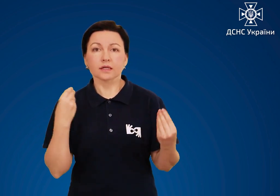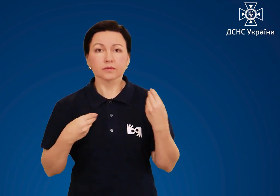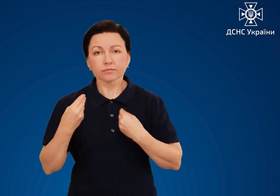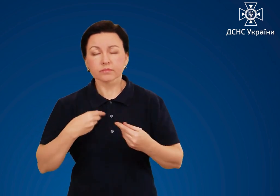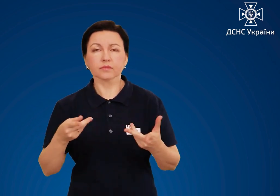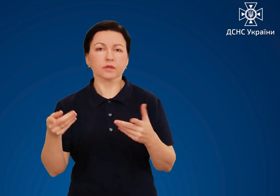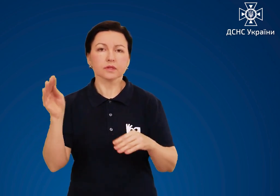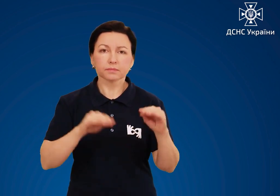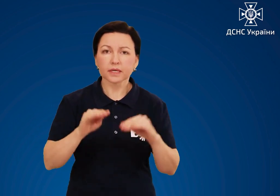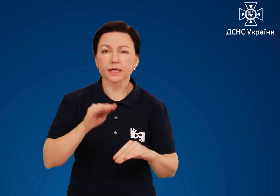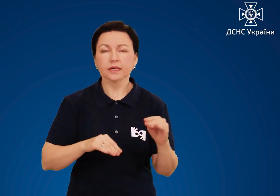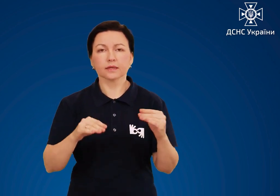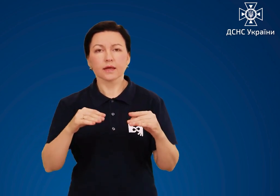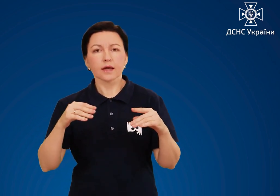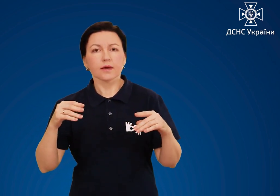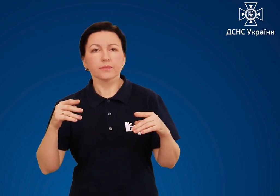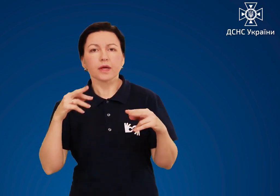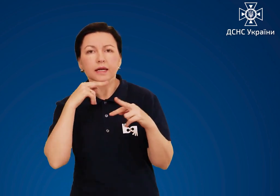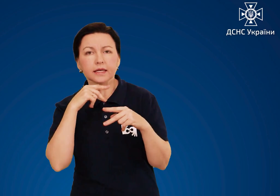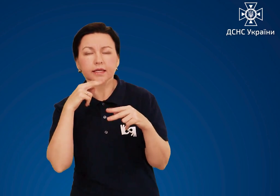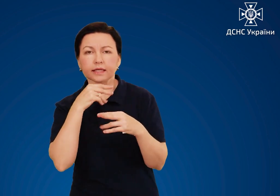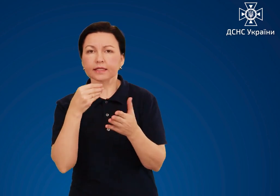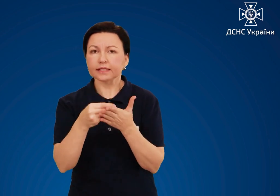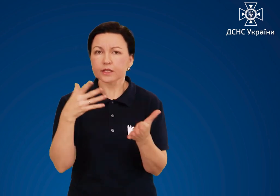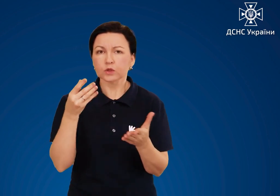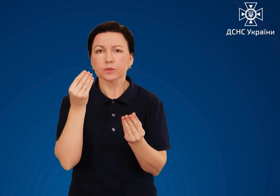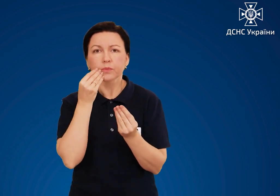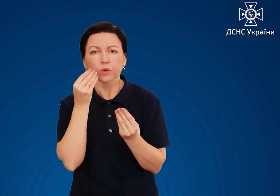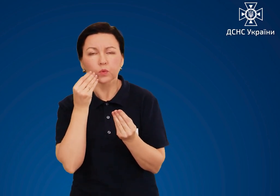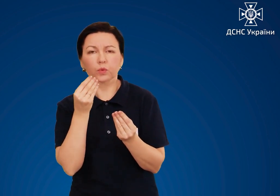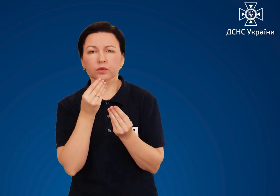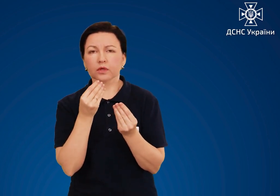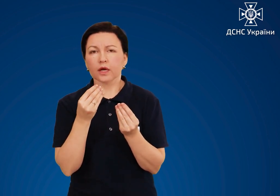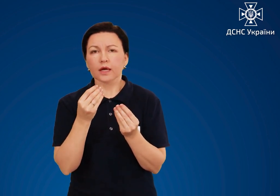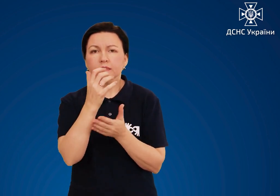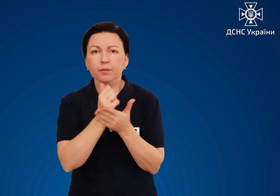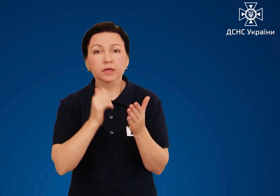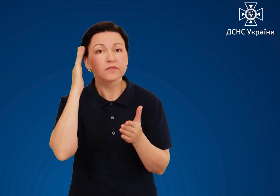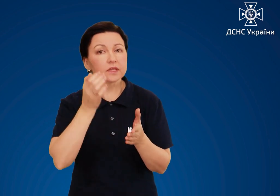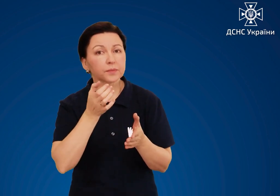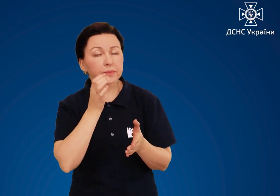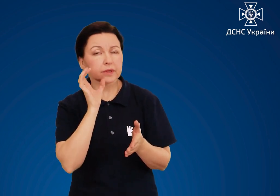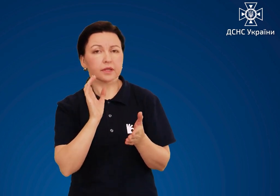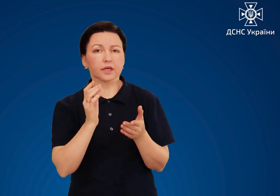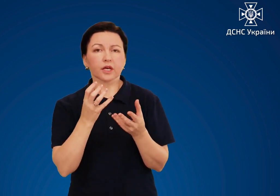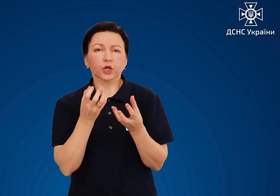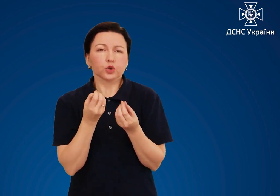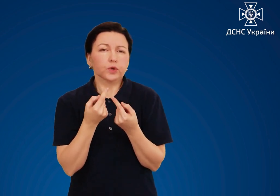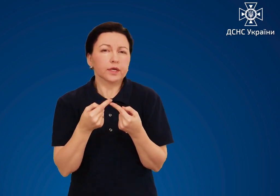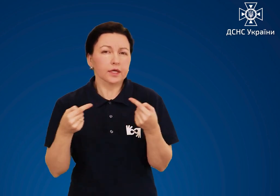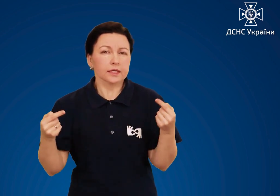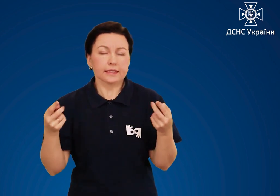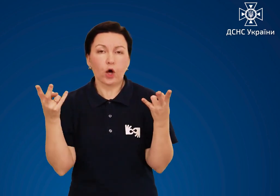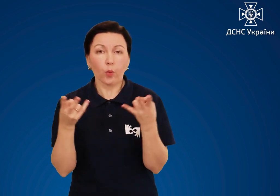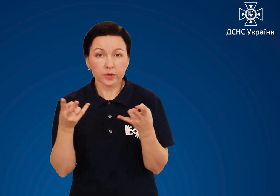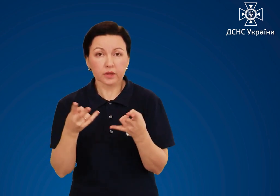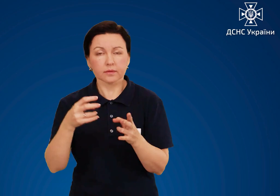ліки, продукти, запас питної води та інші необхідні речі у граметичну валізу та